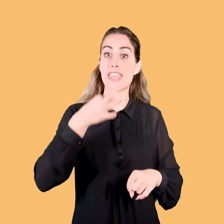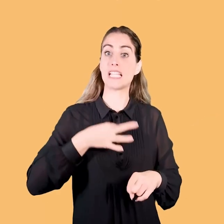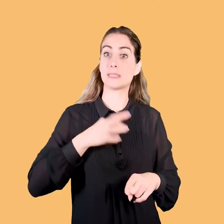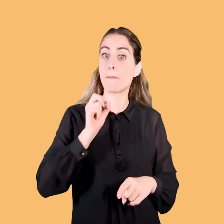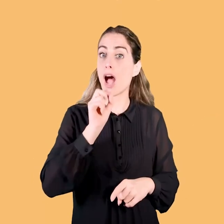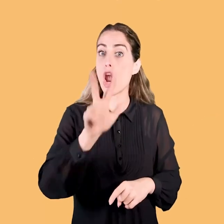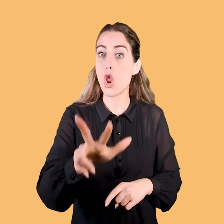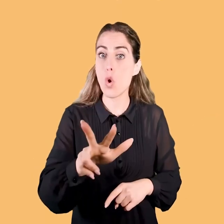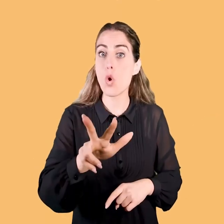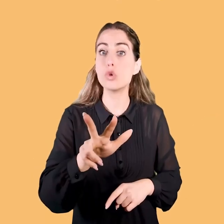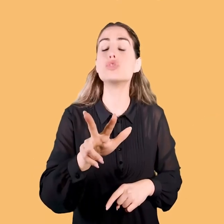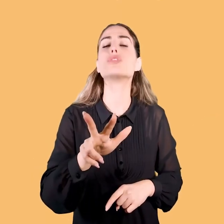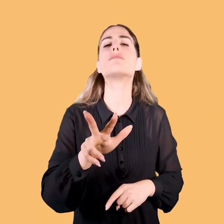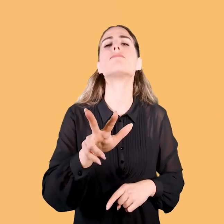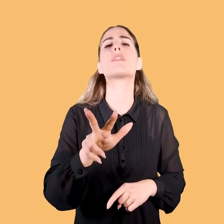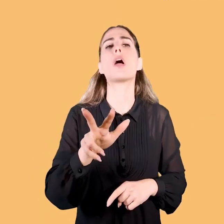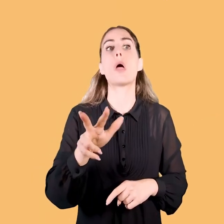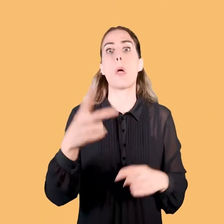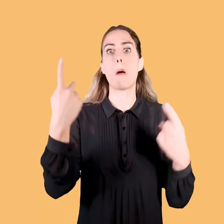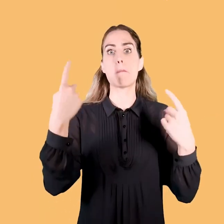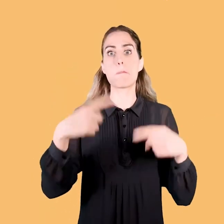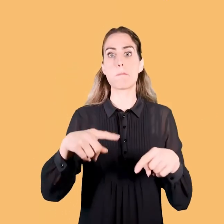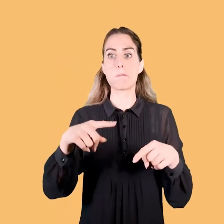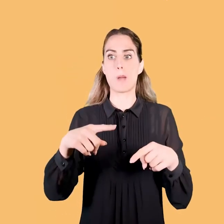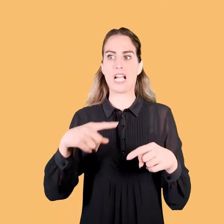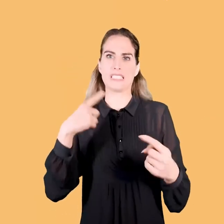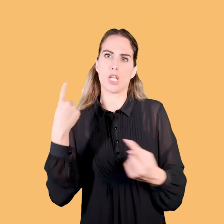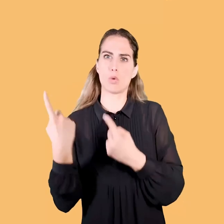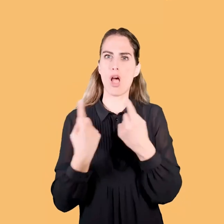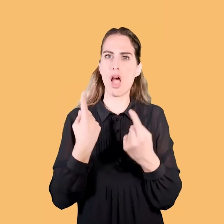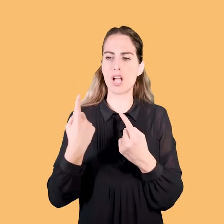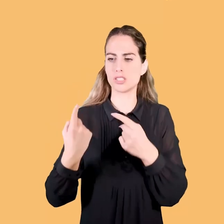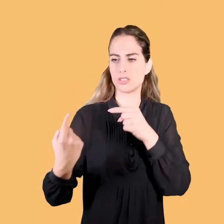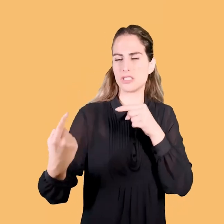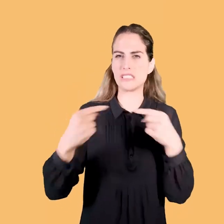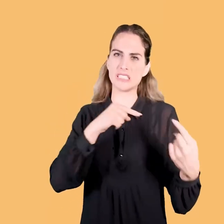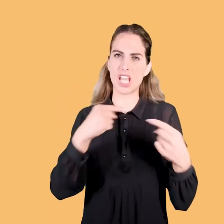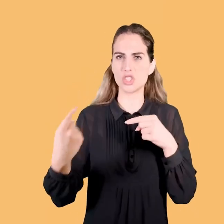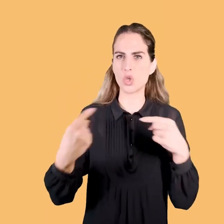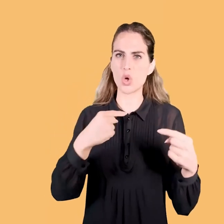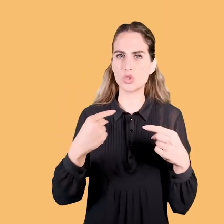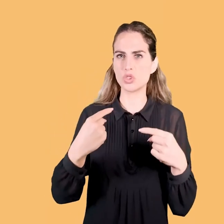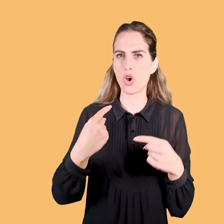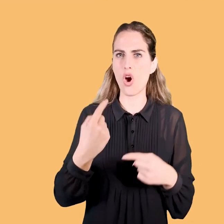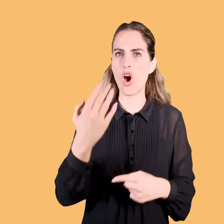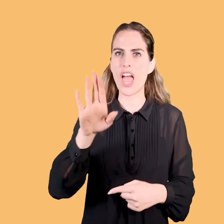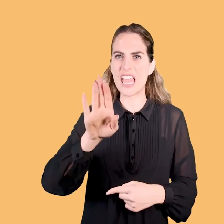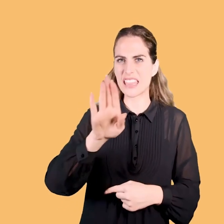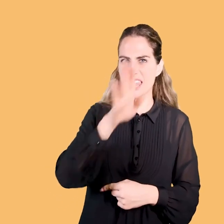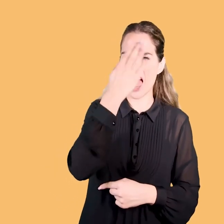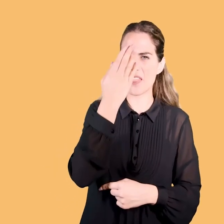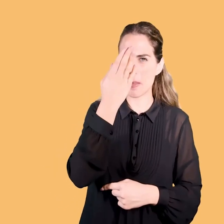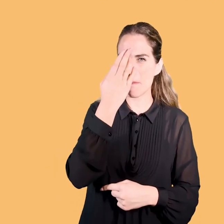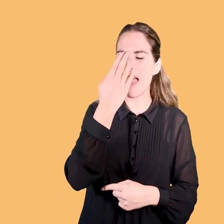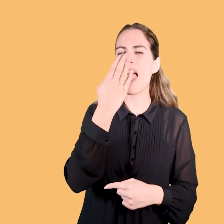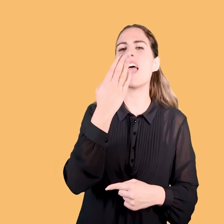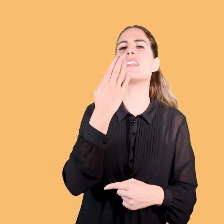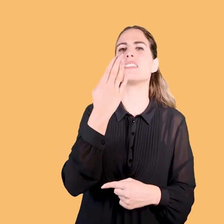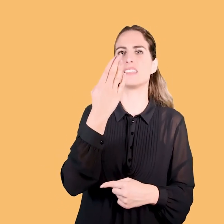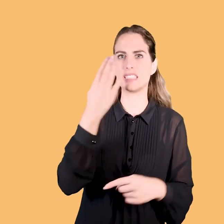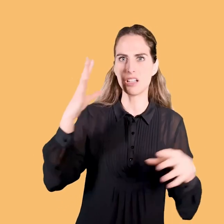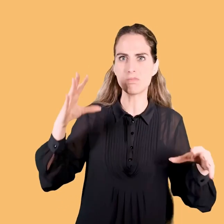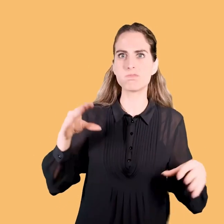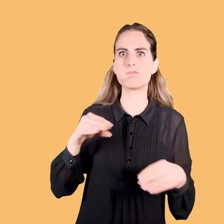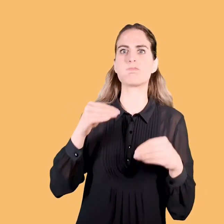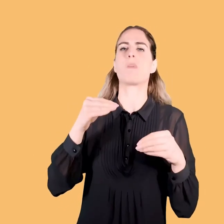genererà una serie di questioni e discussioni, tradimenti, fino